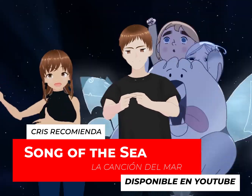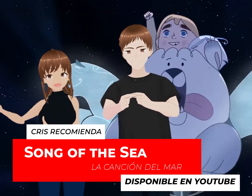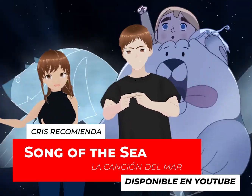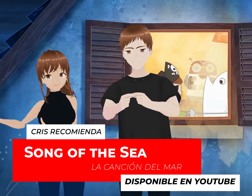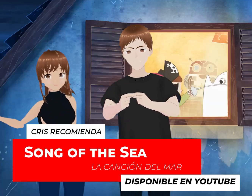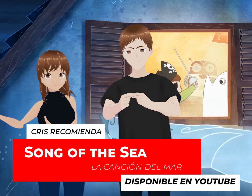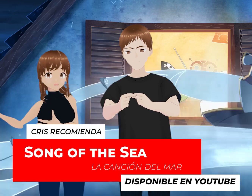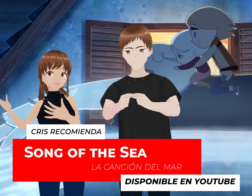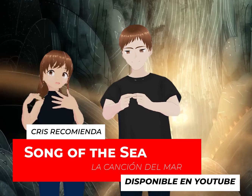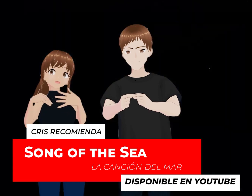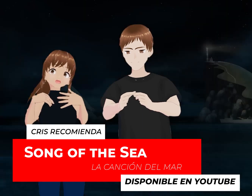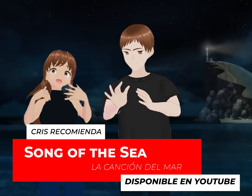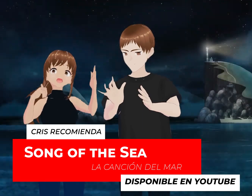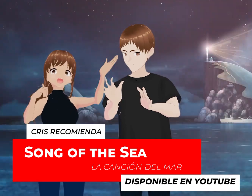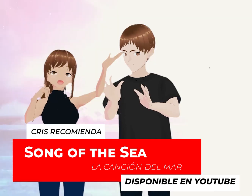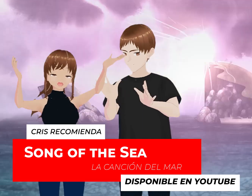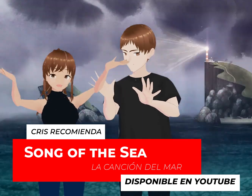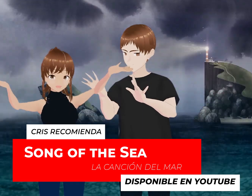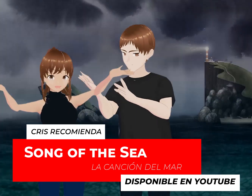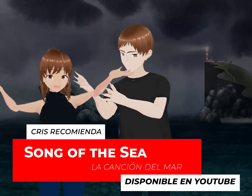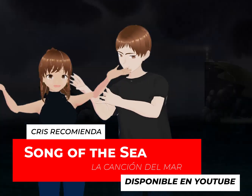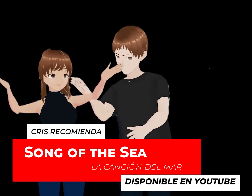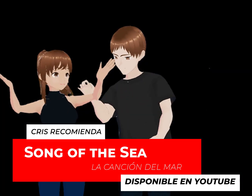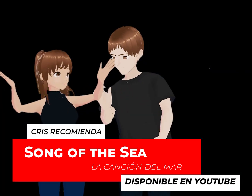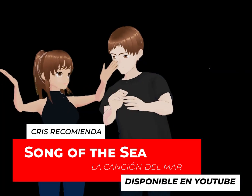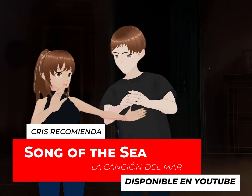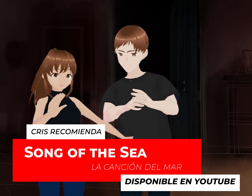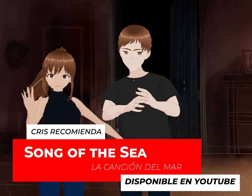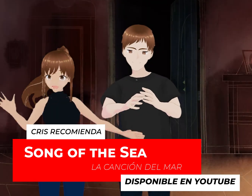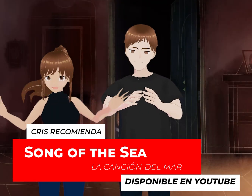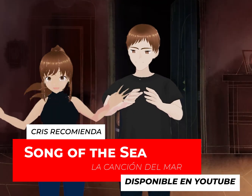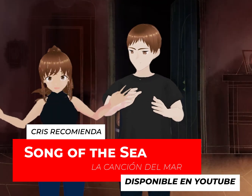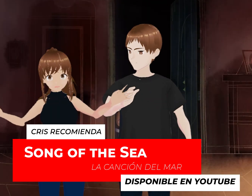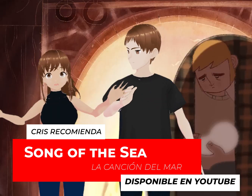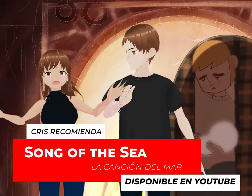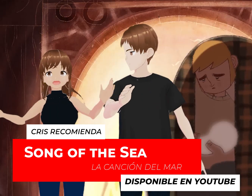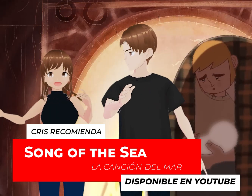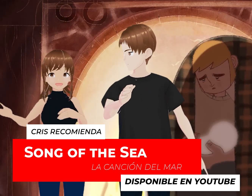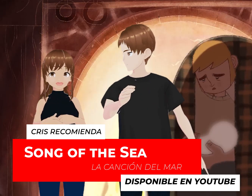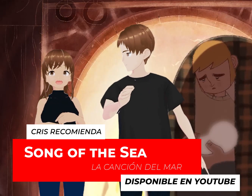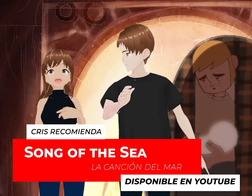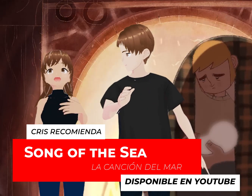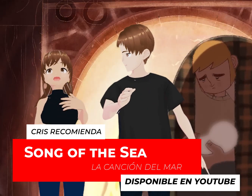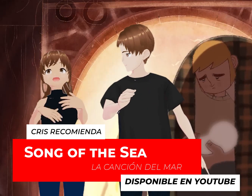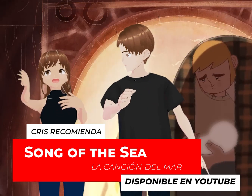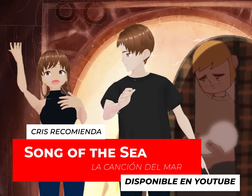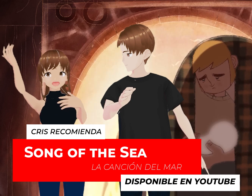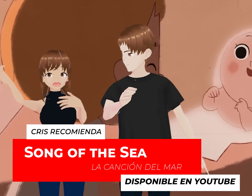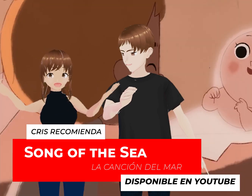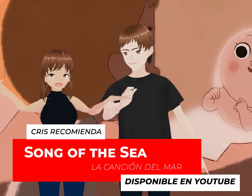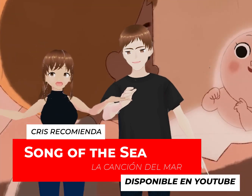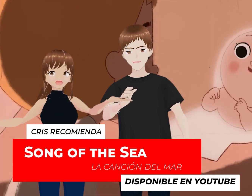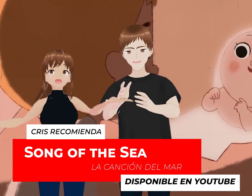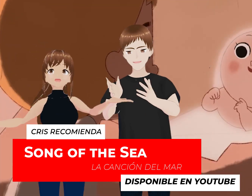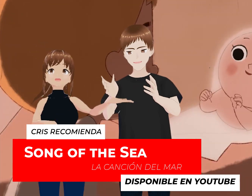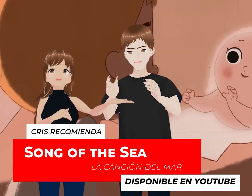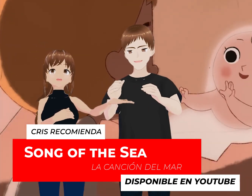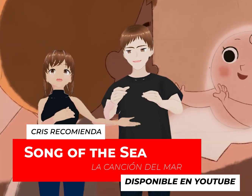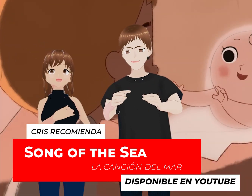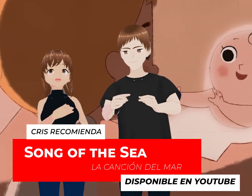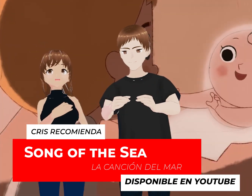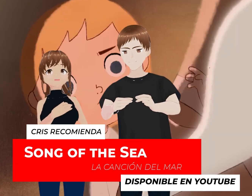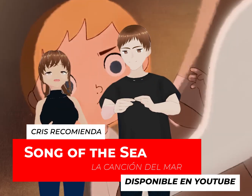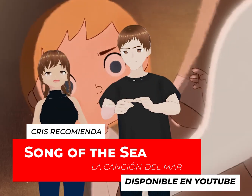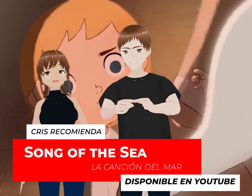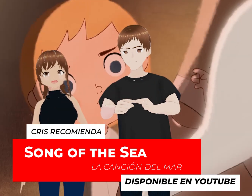que exista el ser mitológico. O bueno, yo la verdad es que no lo sé, pero existe la leyenda que